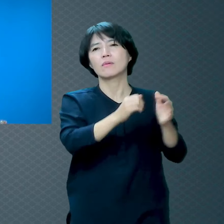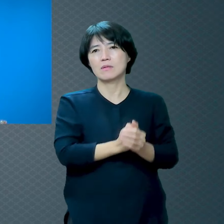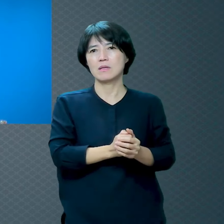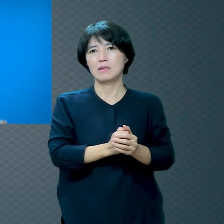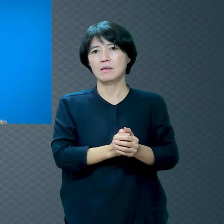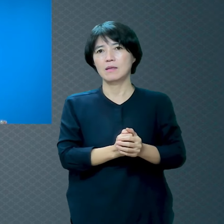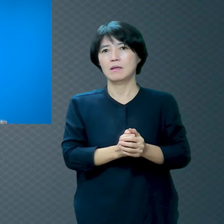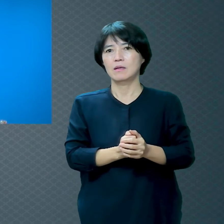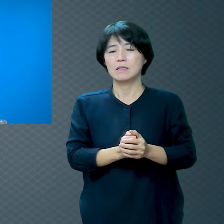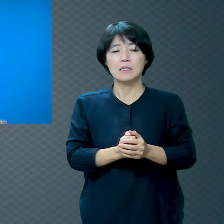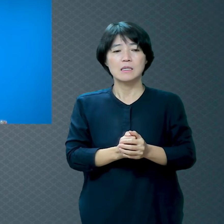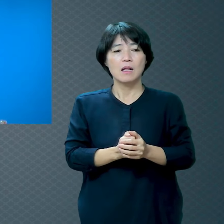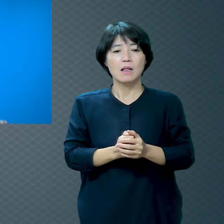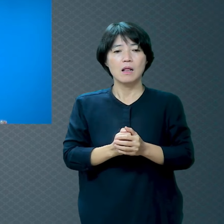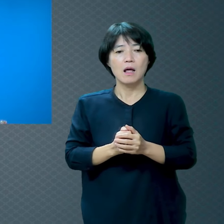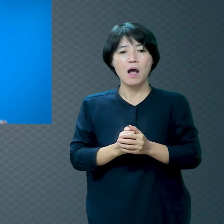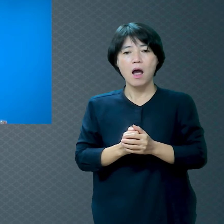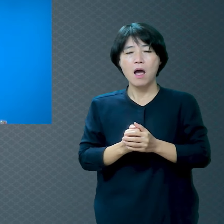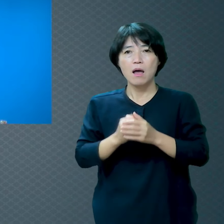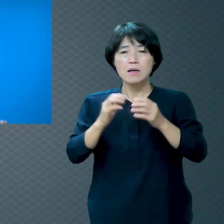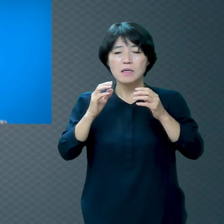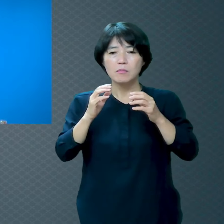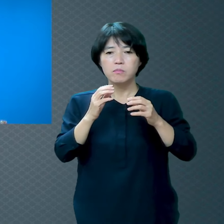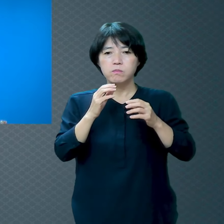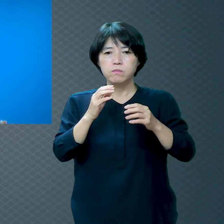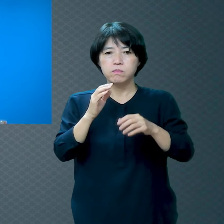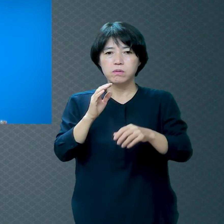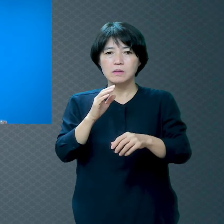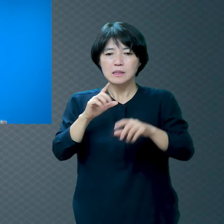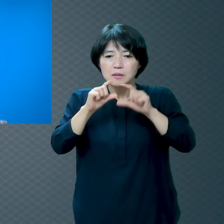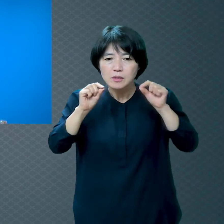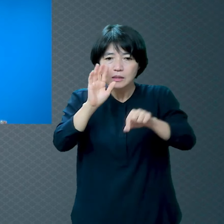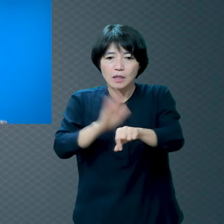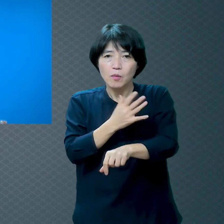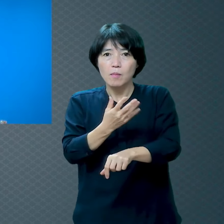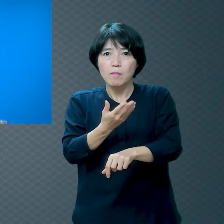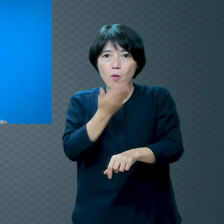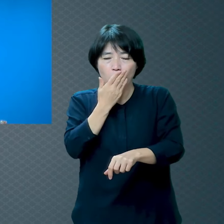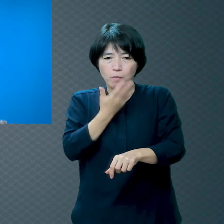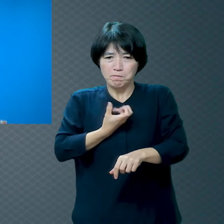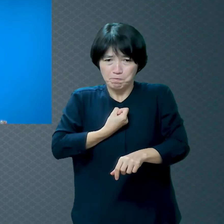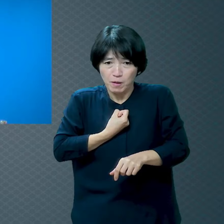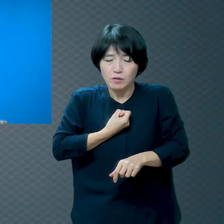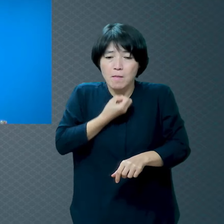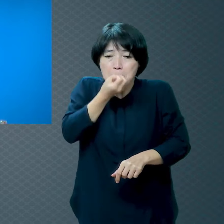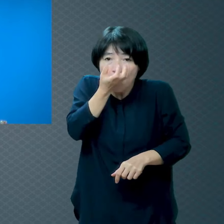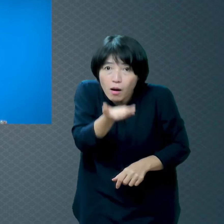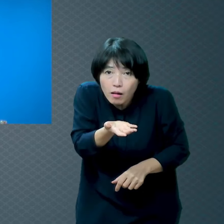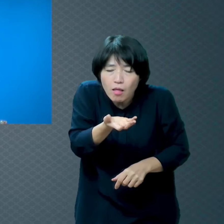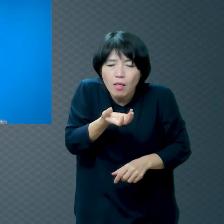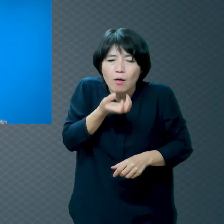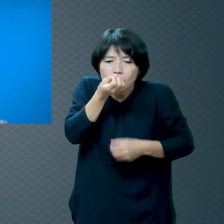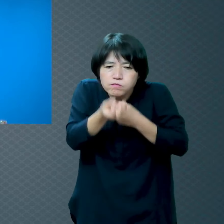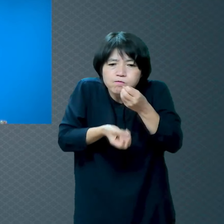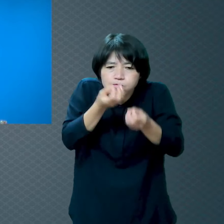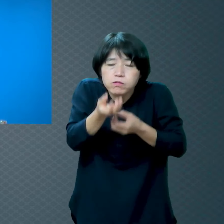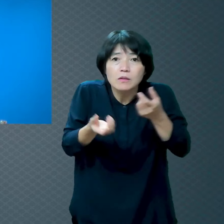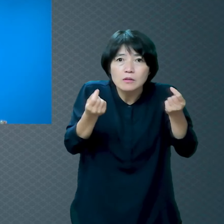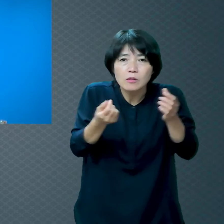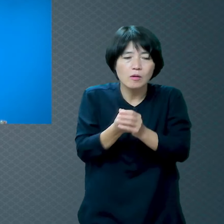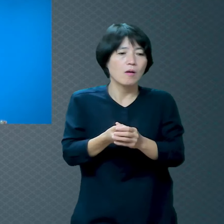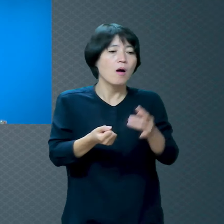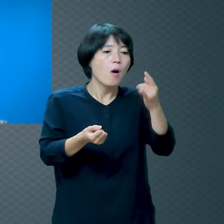아이들 왜 잘못 먹어 토할 때 보면 먹은 거 나오잖아요 피가 폭포수